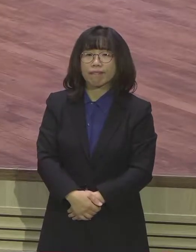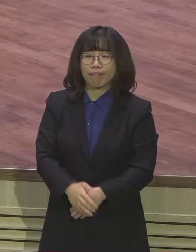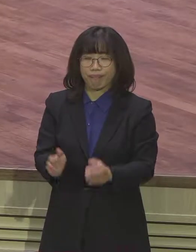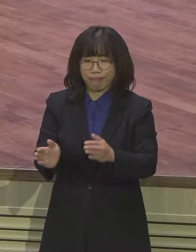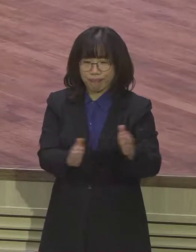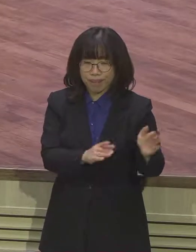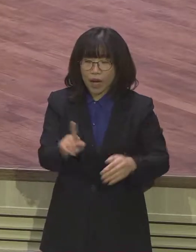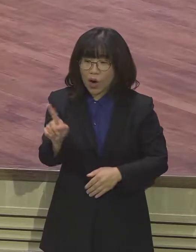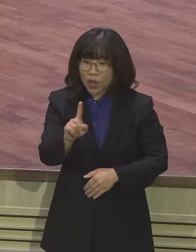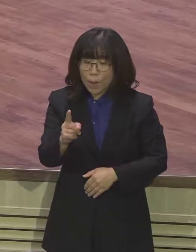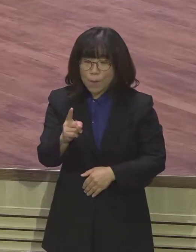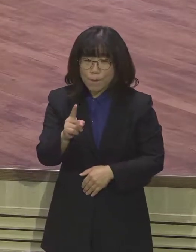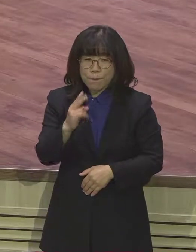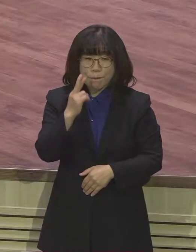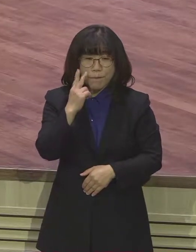콜라는 소울푸드래요 소울푸드